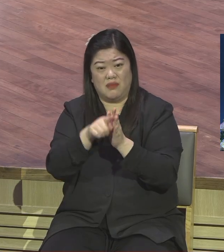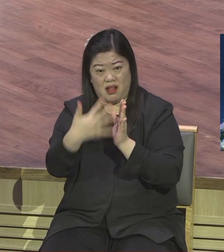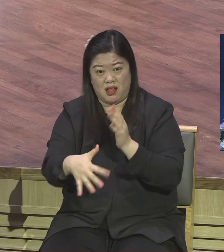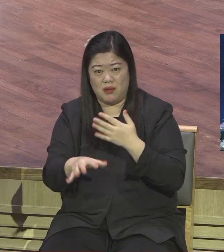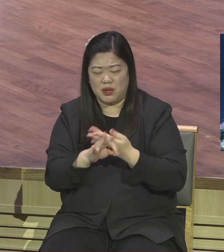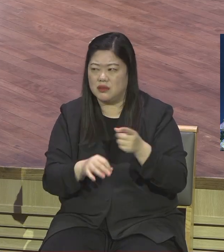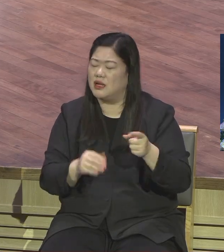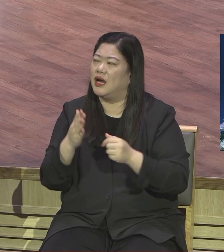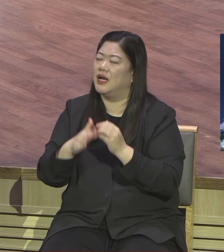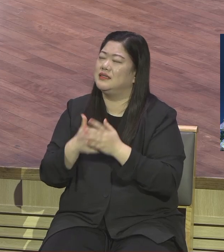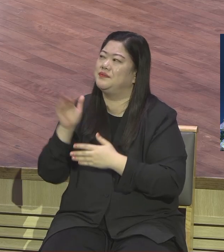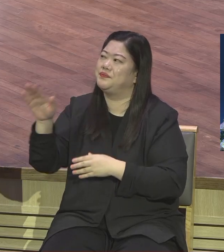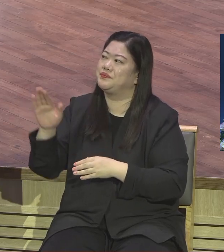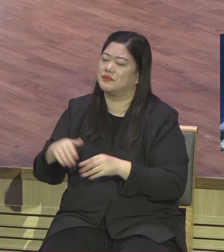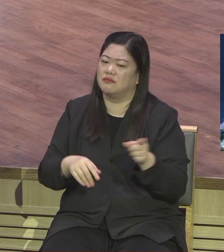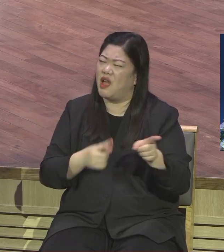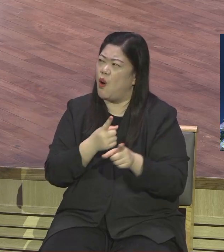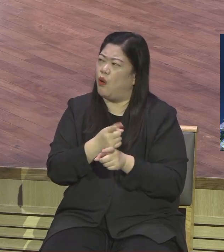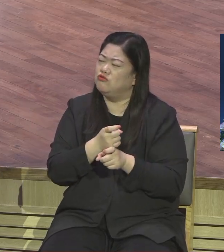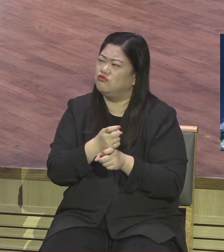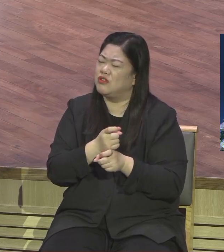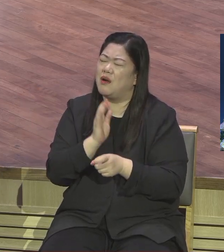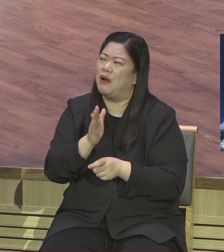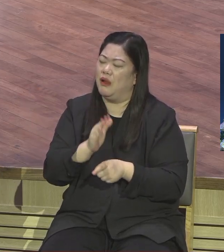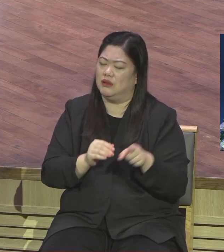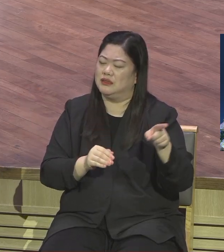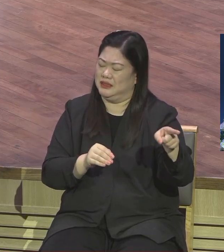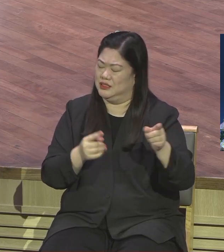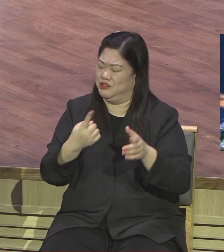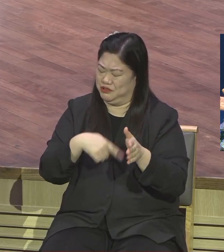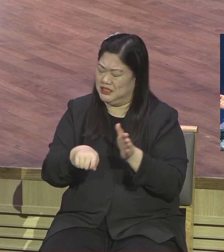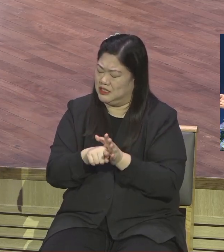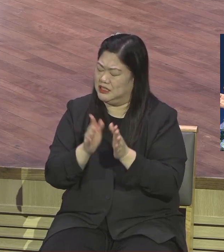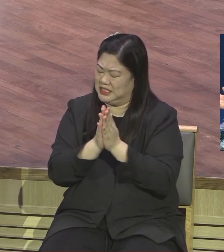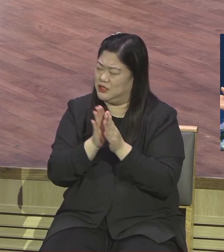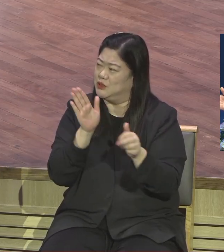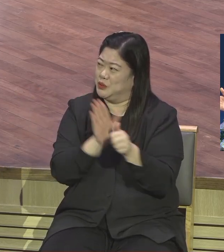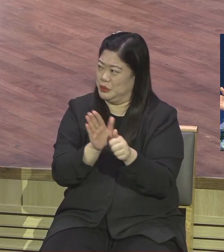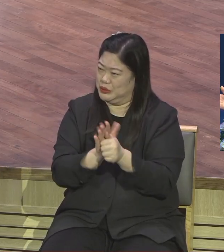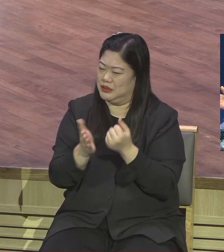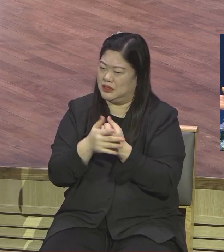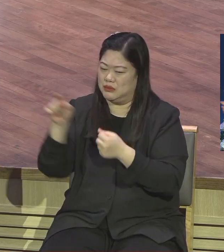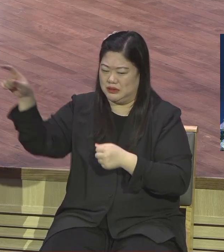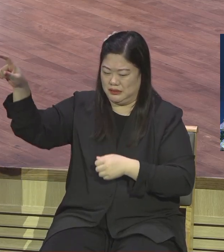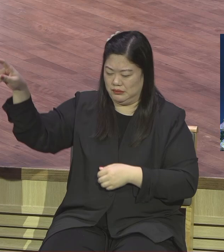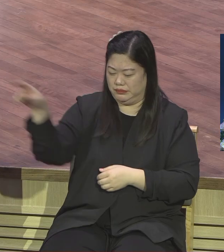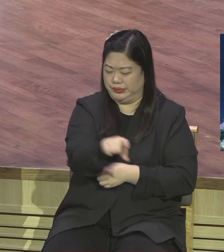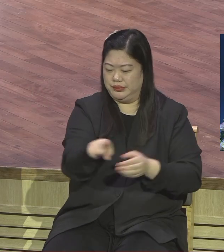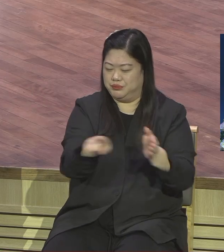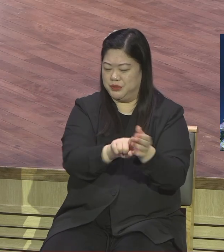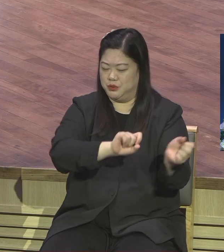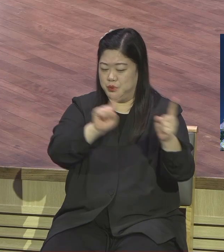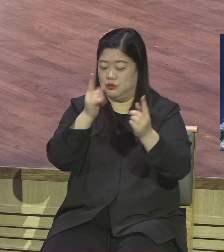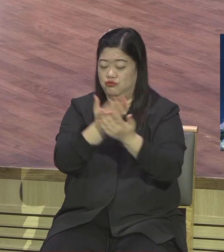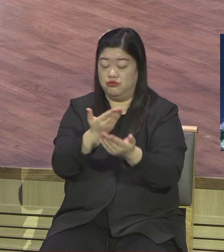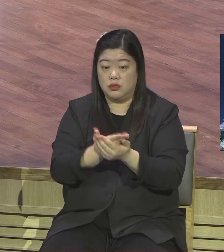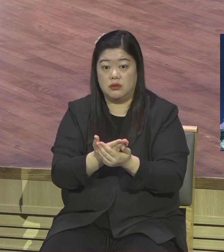지금 인간관계 문제 여러가지 일 많은데 그거 안하고 그 나라와 그 일을 위해서 해보세요 하나님 어떻게 역사하시냐 한 번 처음